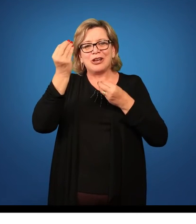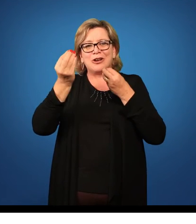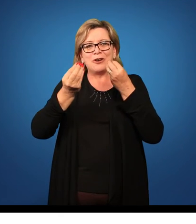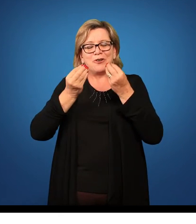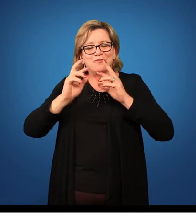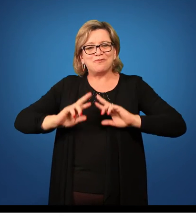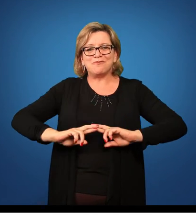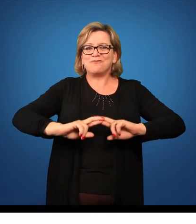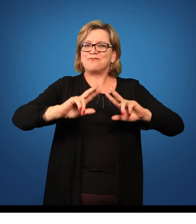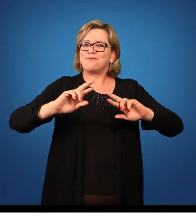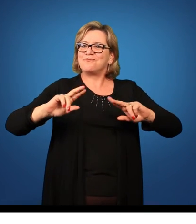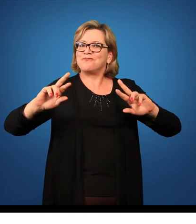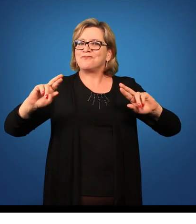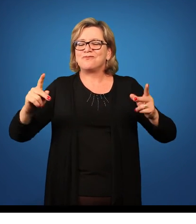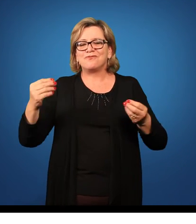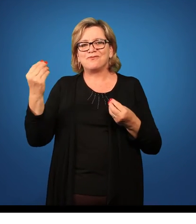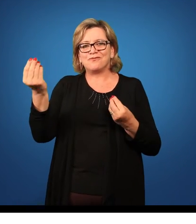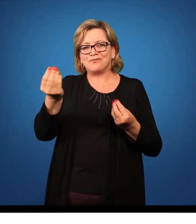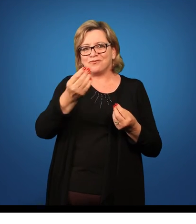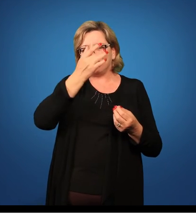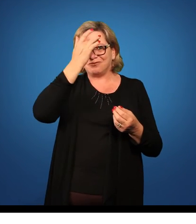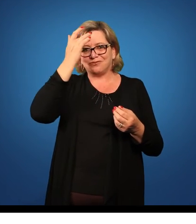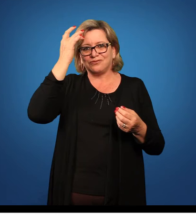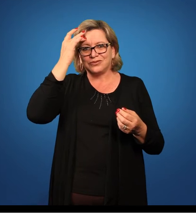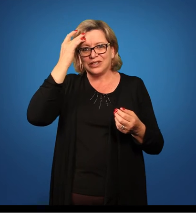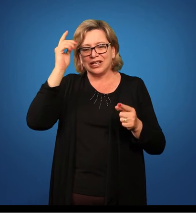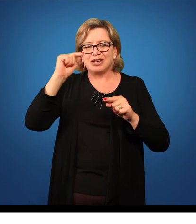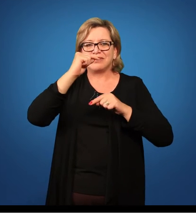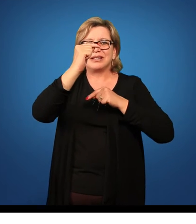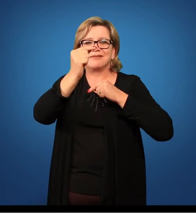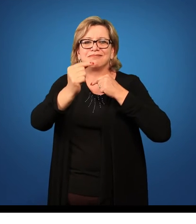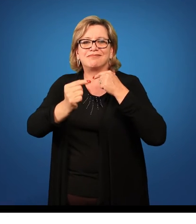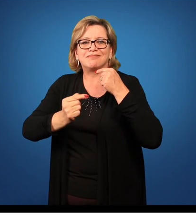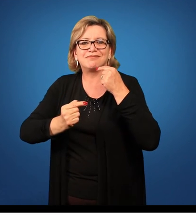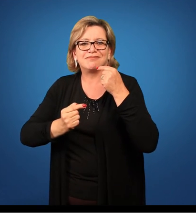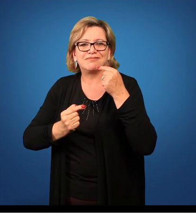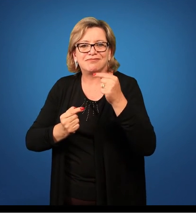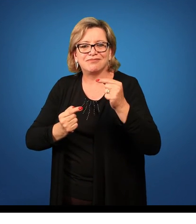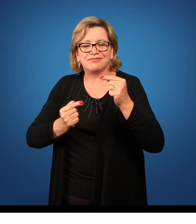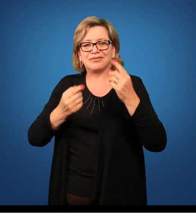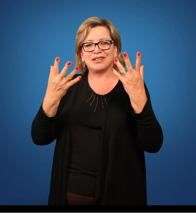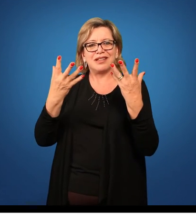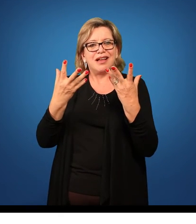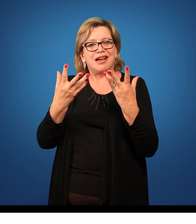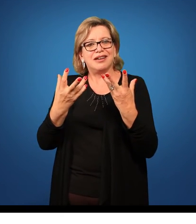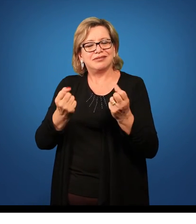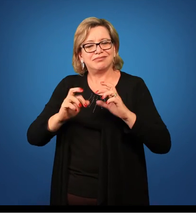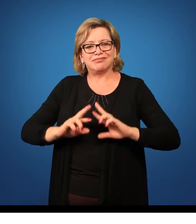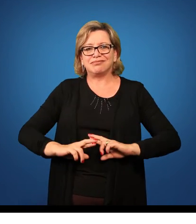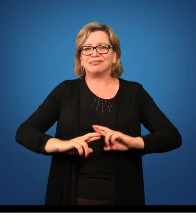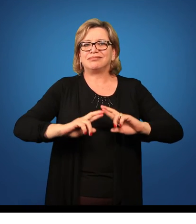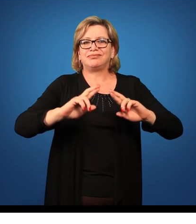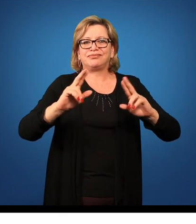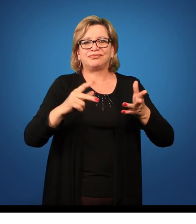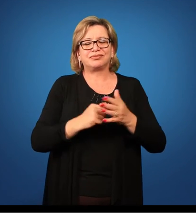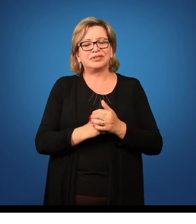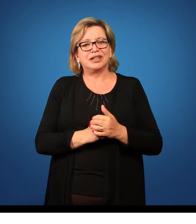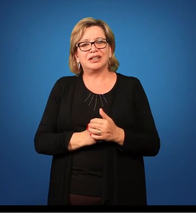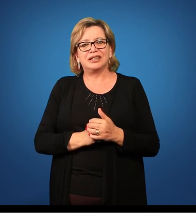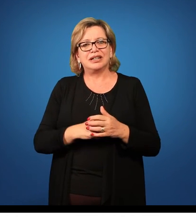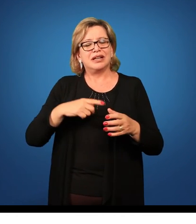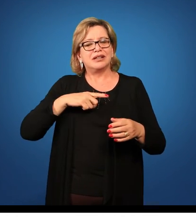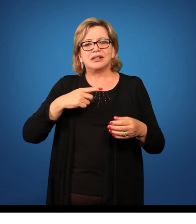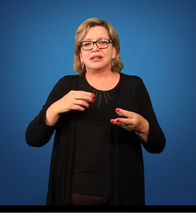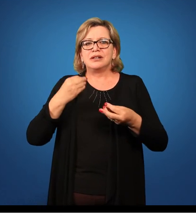dessa diversidade do universo de formas e movimentos para posteriormente aceitar essa diversidade. Então não